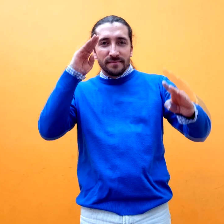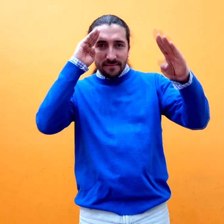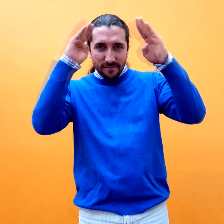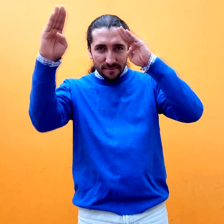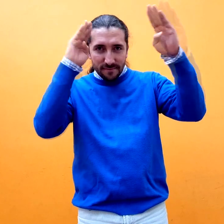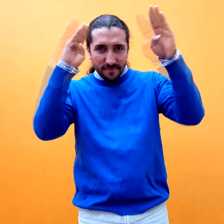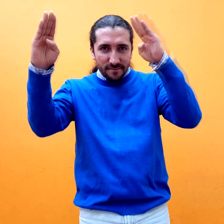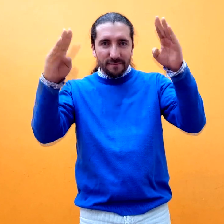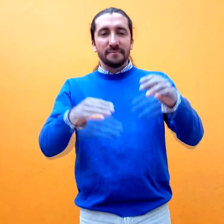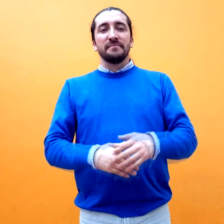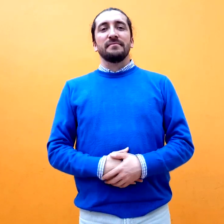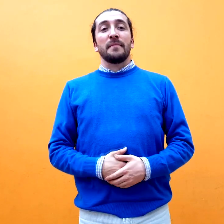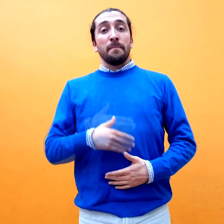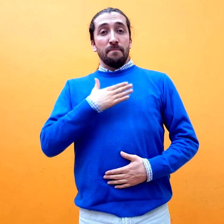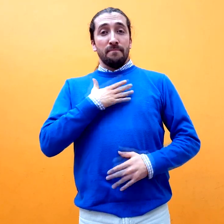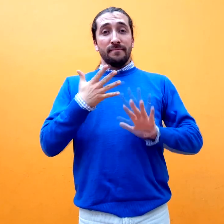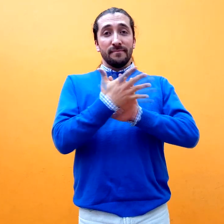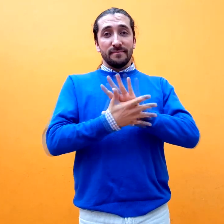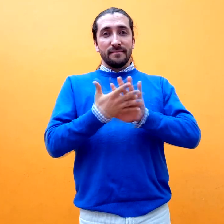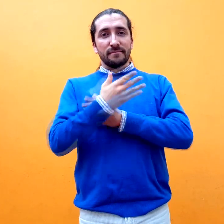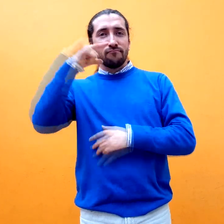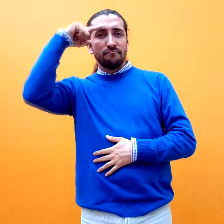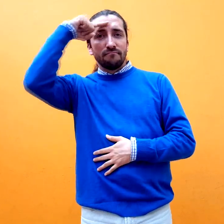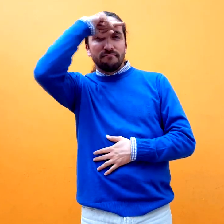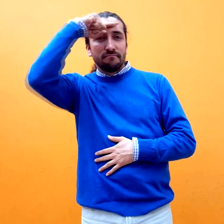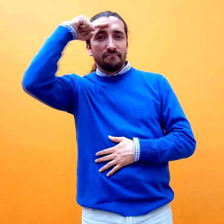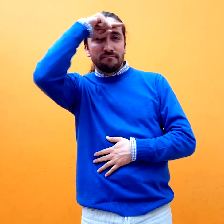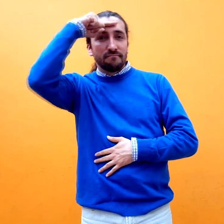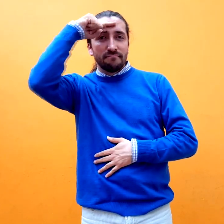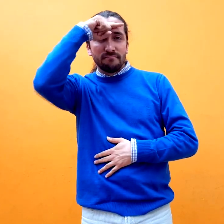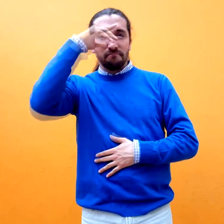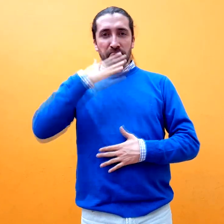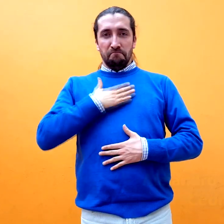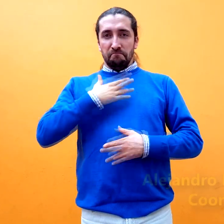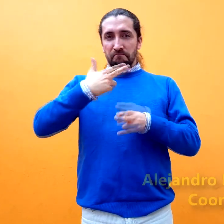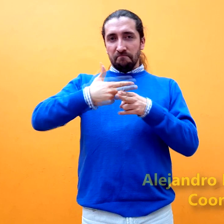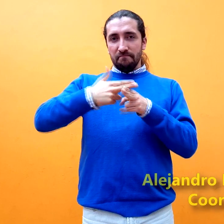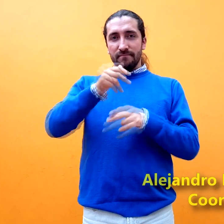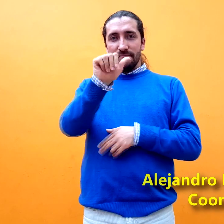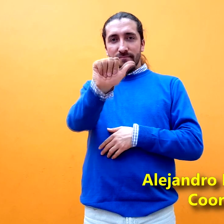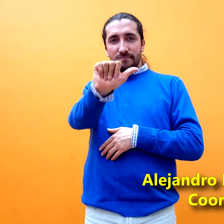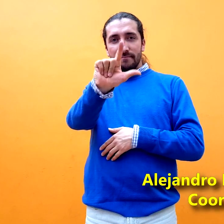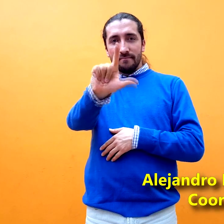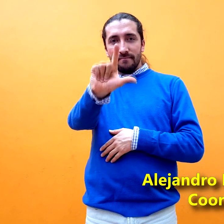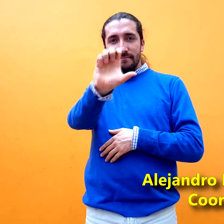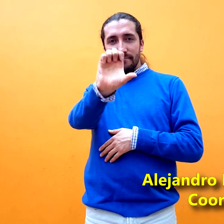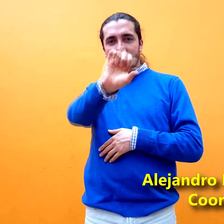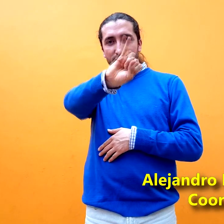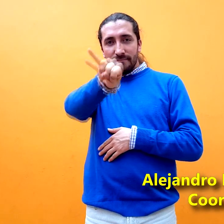Hola a todos, mi seña es esta, mi nombre es Alejandro Márquez,